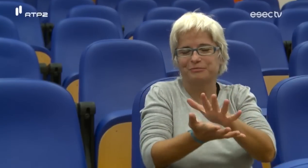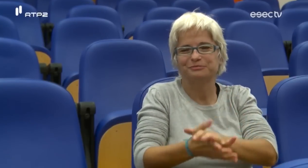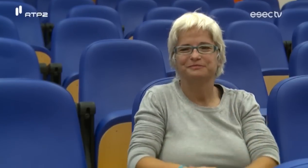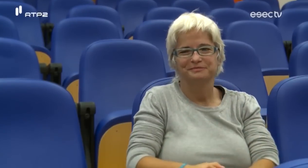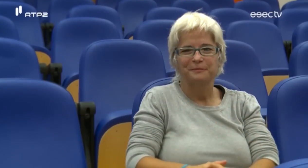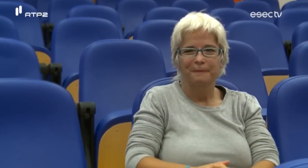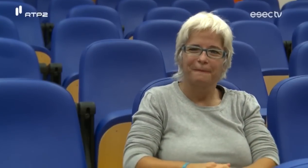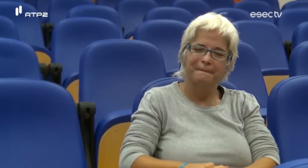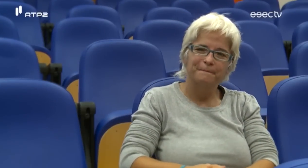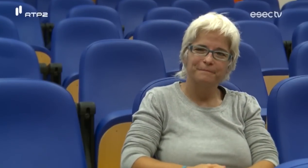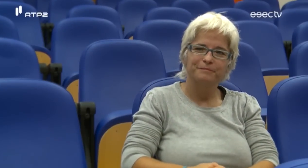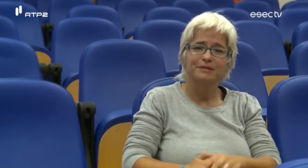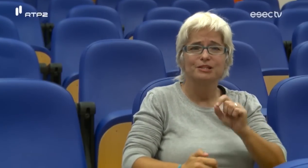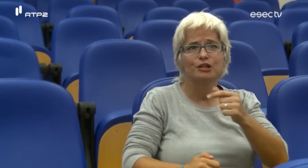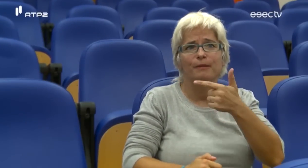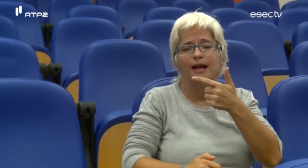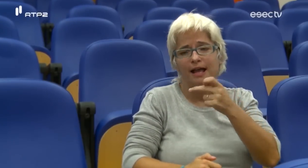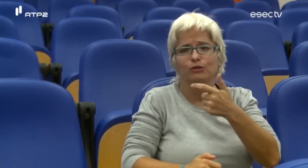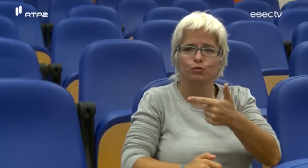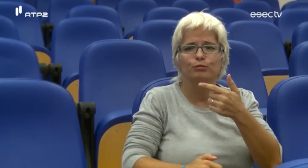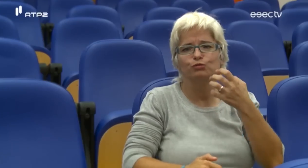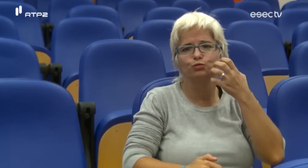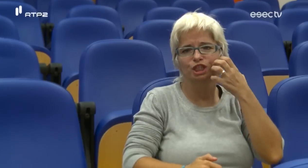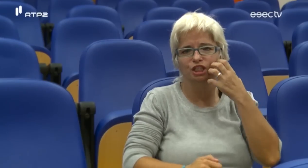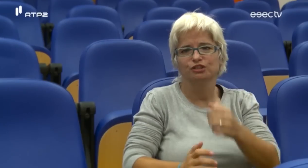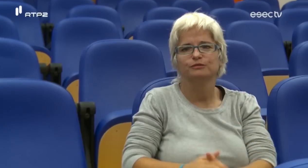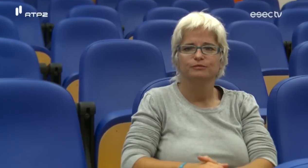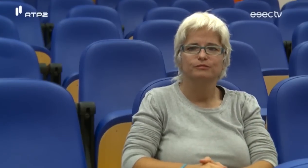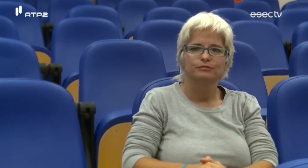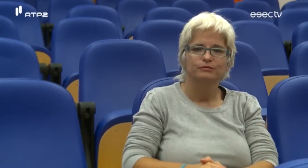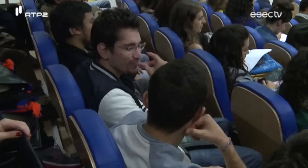pronto estamos só à espera desta ajuda chama-se a turma do Dinis